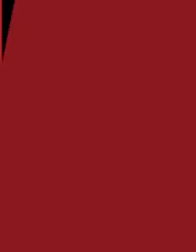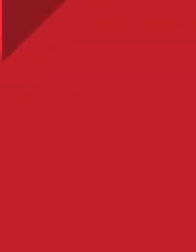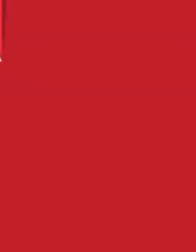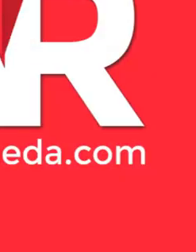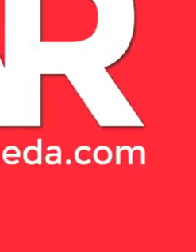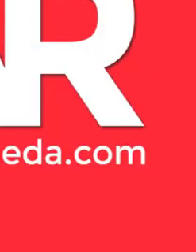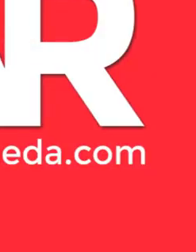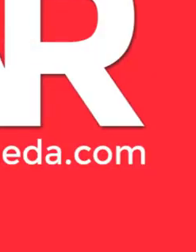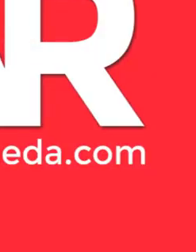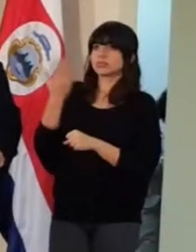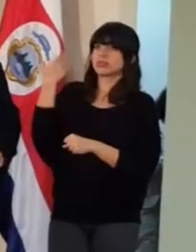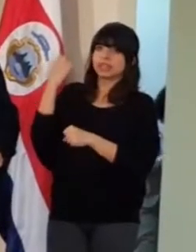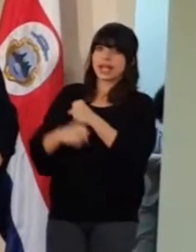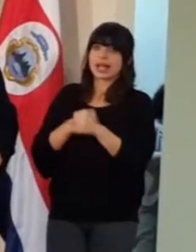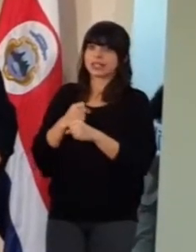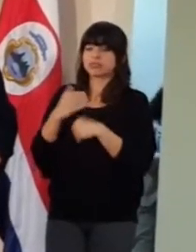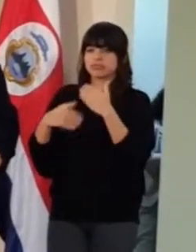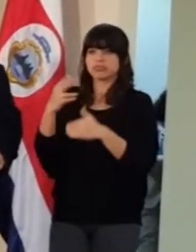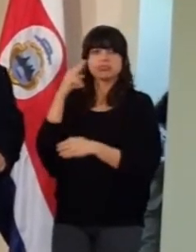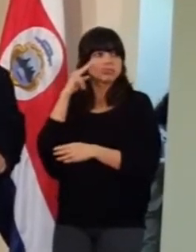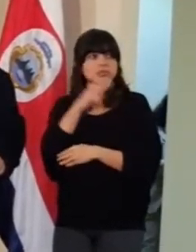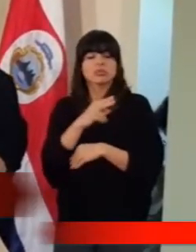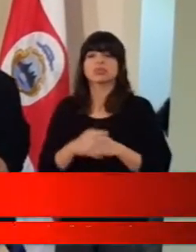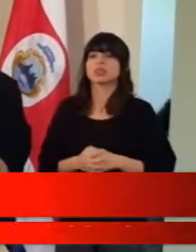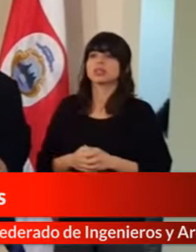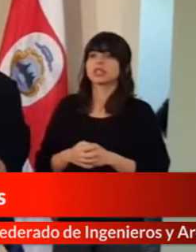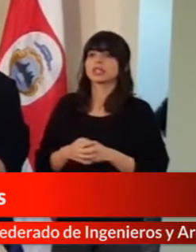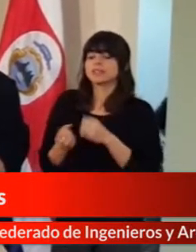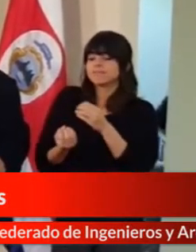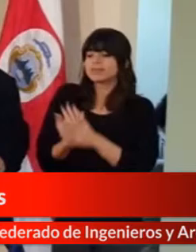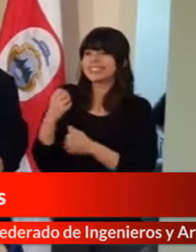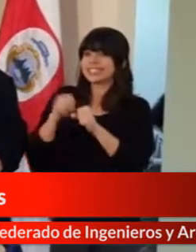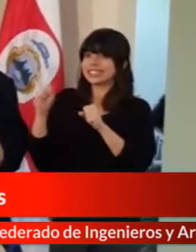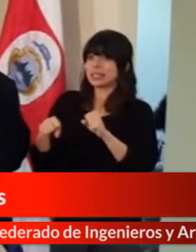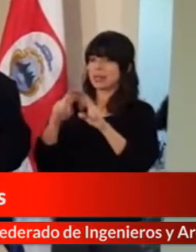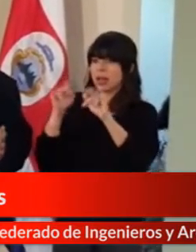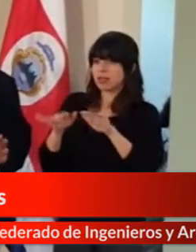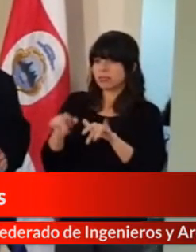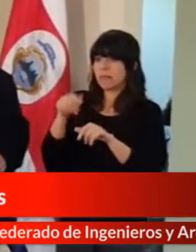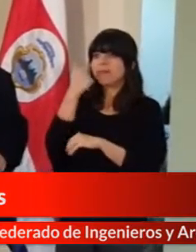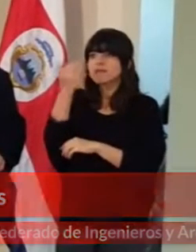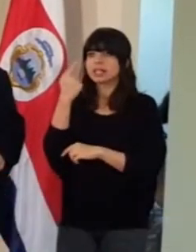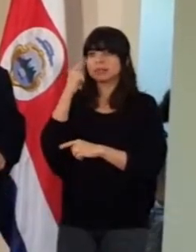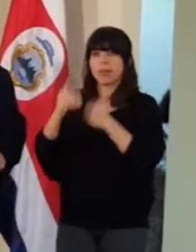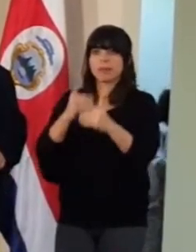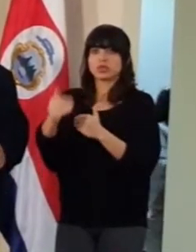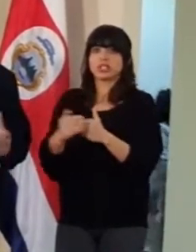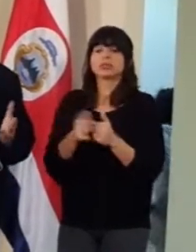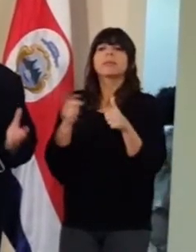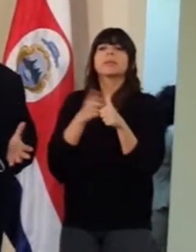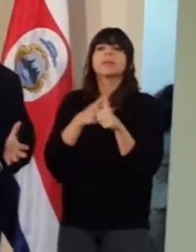Nos dimos a la tarea desde hace algunos años, como vamos a ver ahora, a generar un sistema electrónico que facilitara todo el proceso.